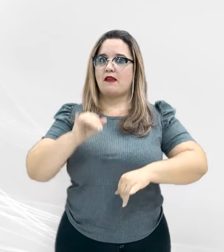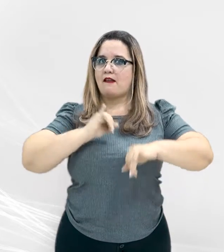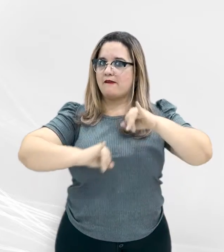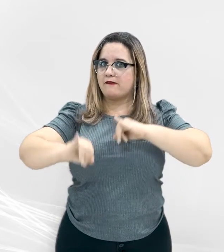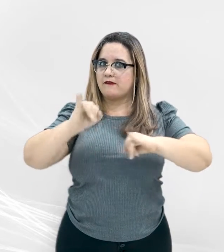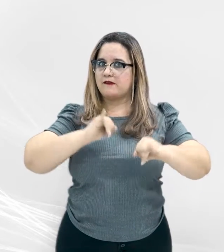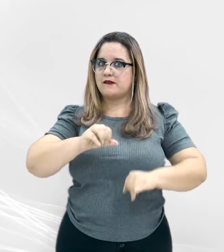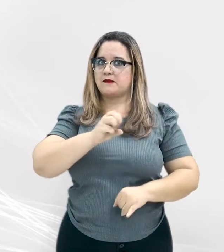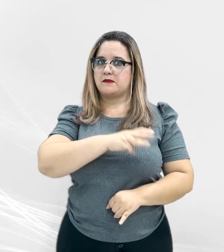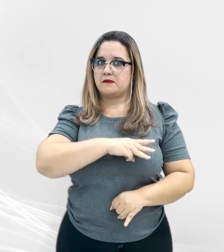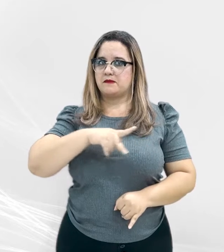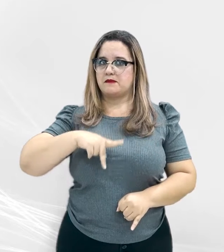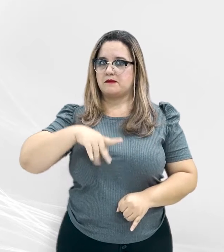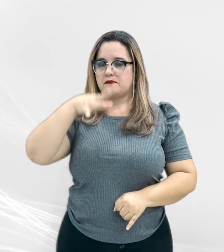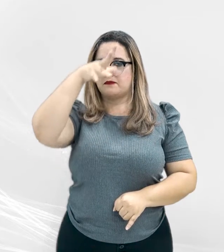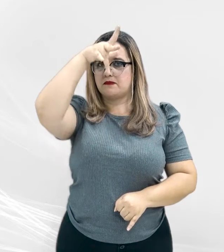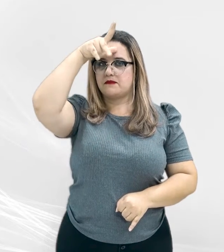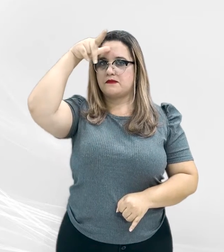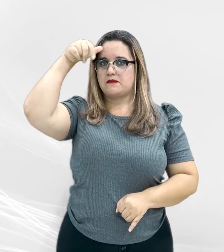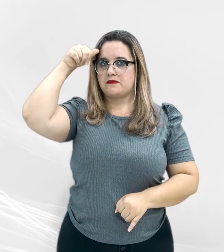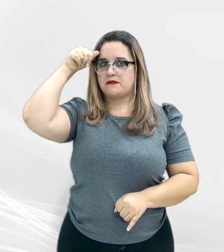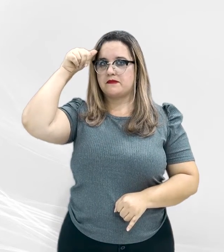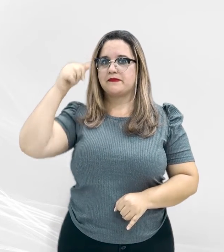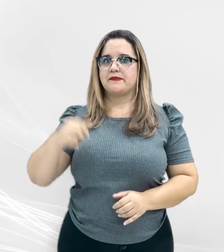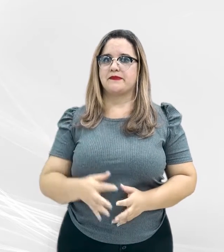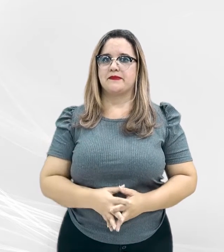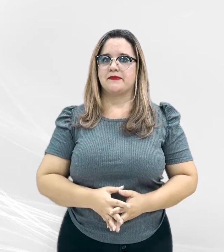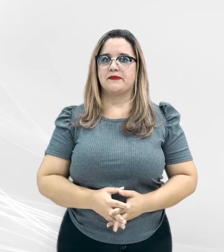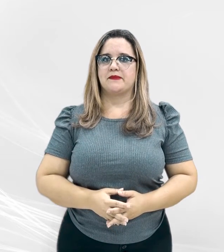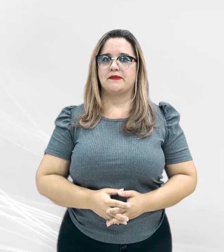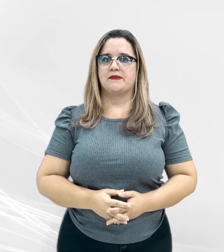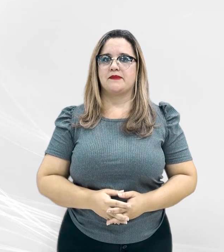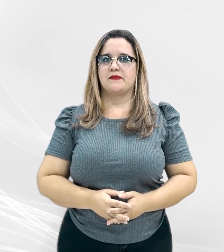Esse foi um conteúdo do Ministério Público do Estado de Mato Grosso.